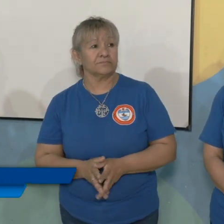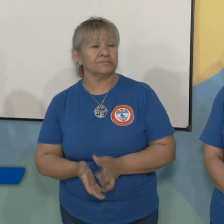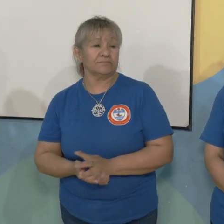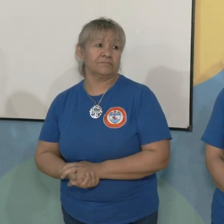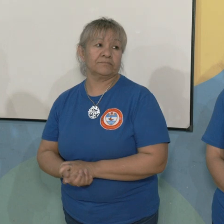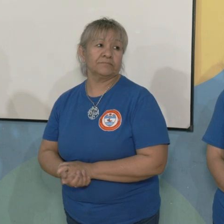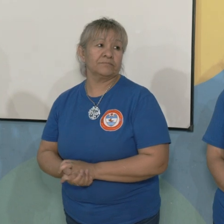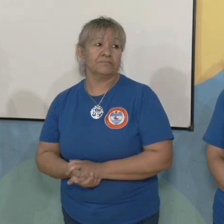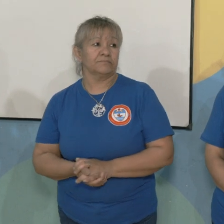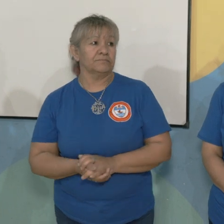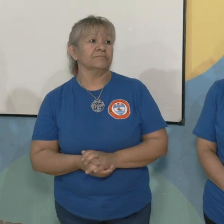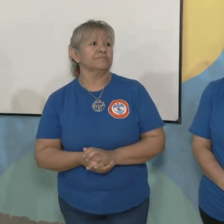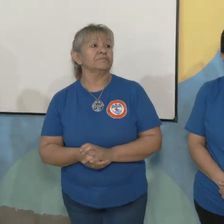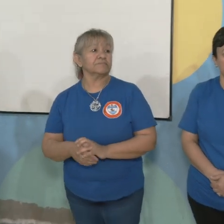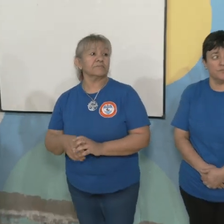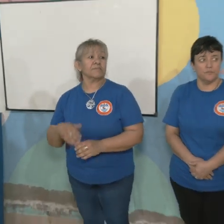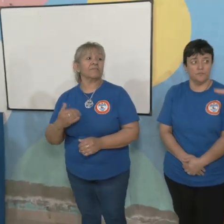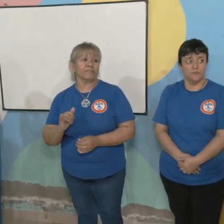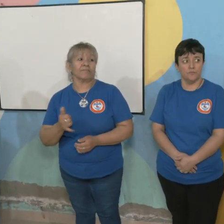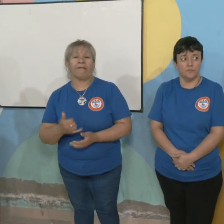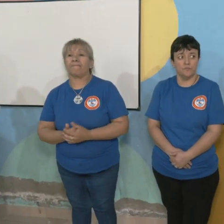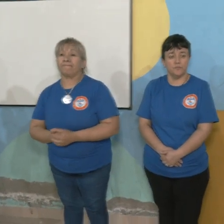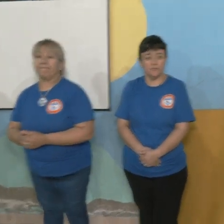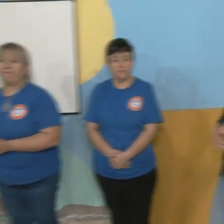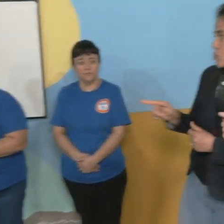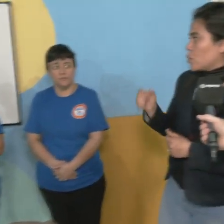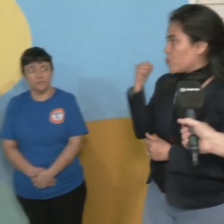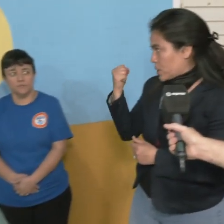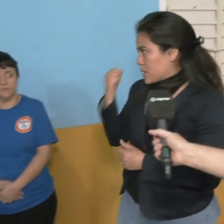nuestro, entonces va a haber una mayor accesibilidad para ellos. Eso es lo importante.